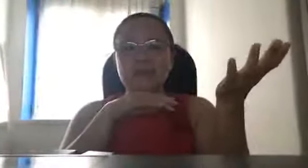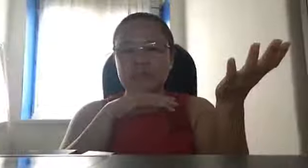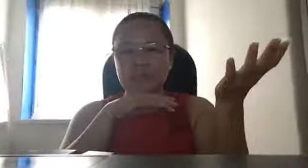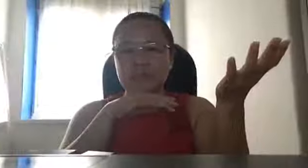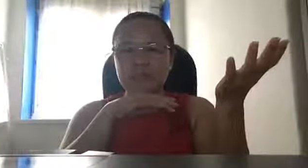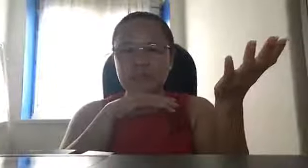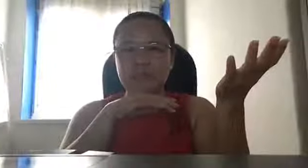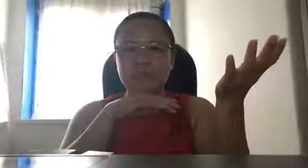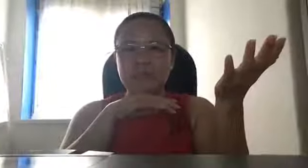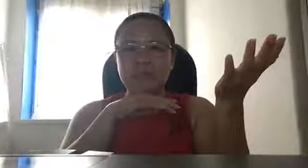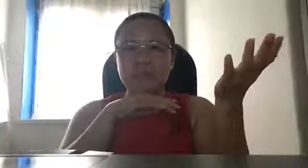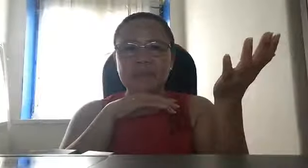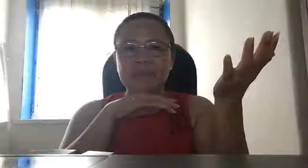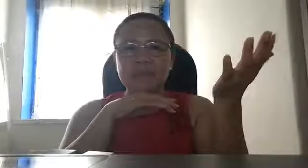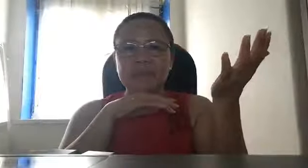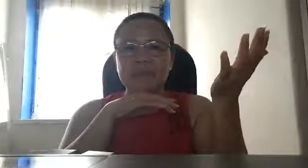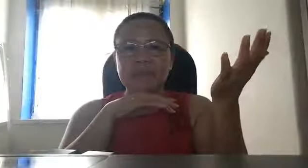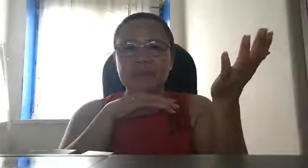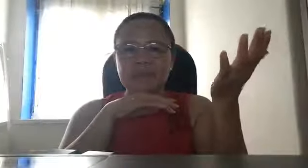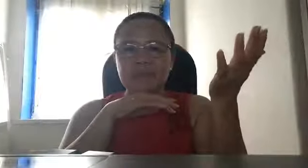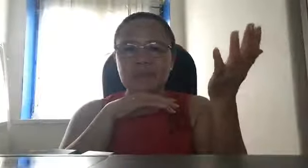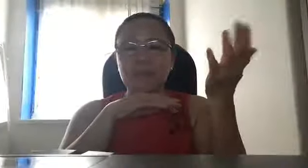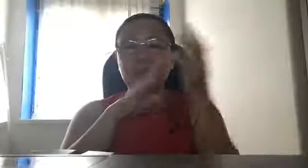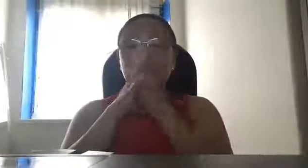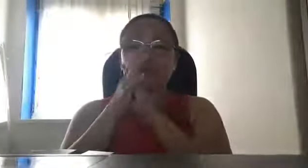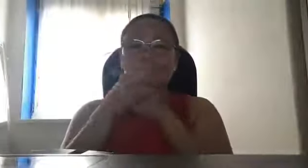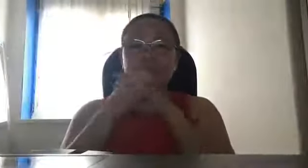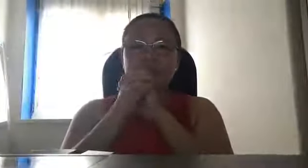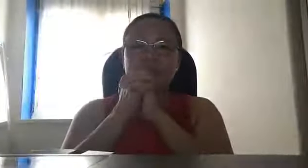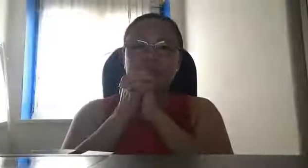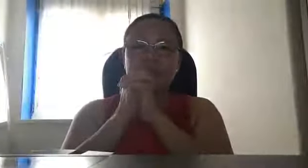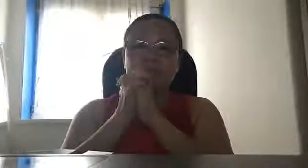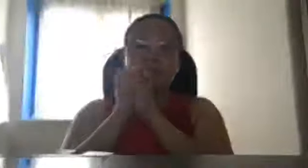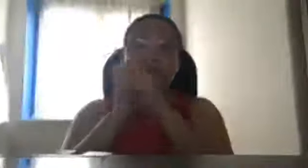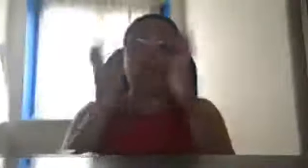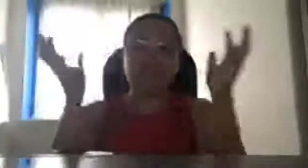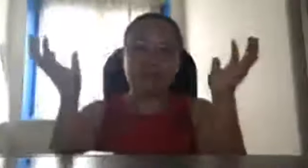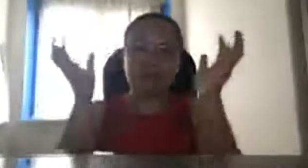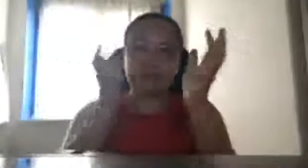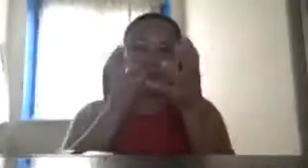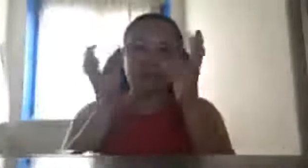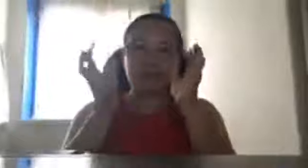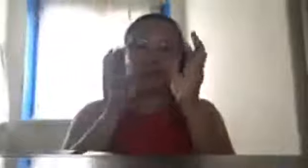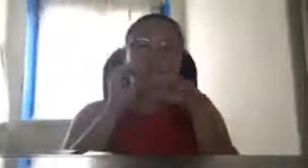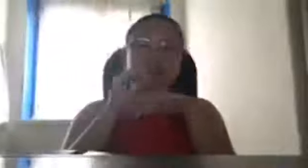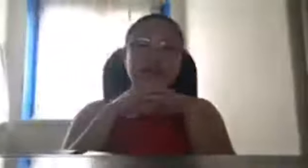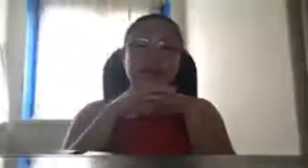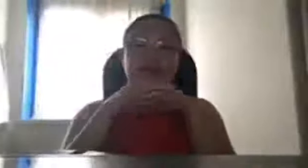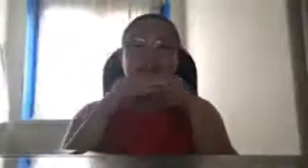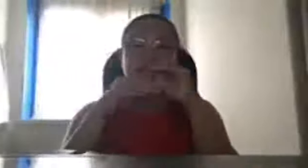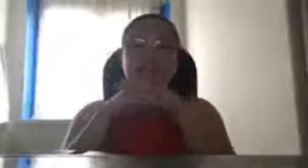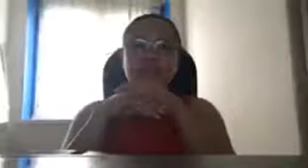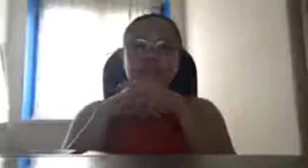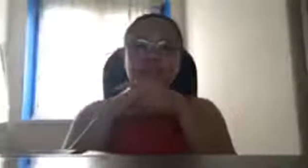Pilipino eh kung tutuos tuosin madali lang matututunan ang lahat ng yun